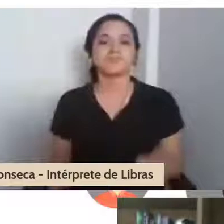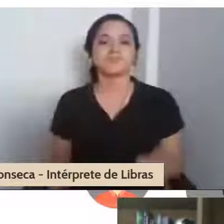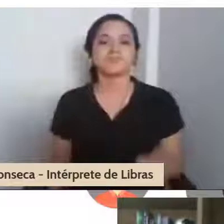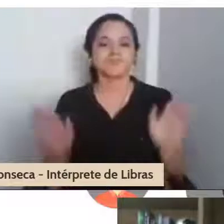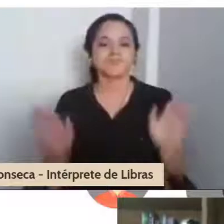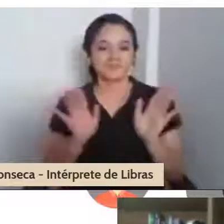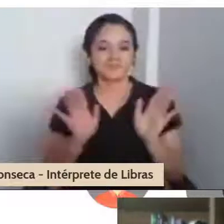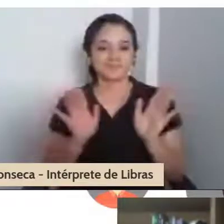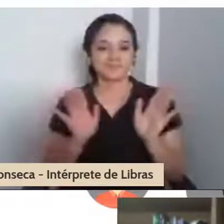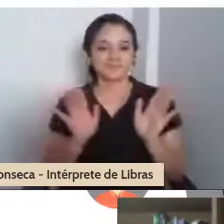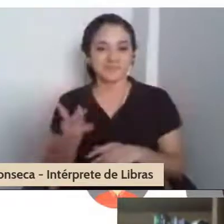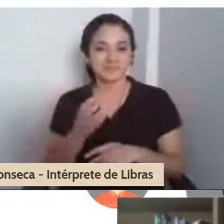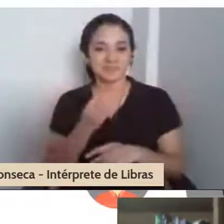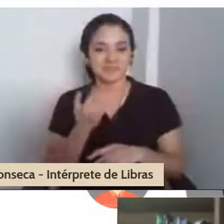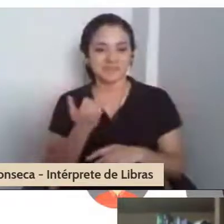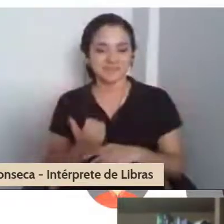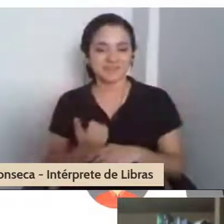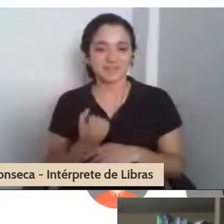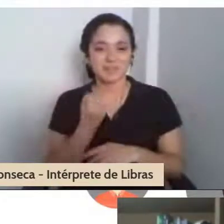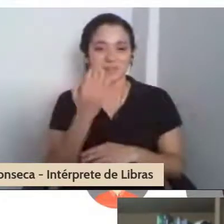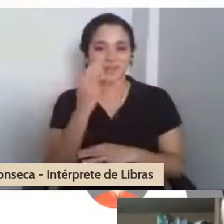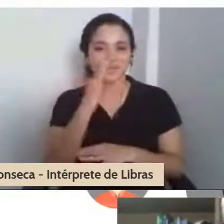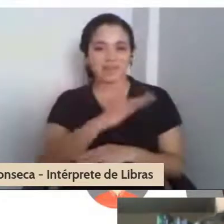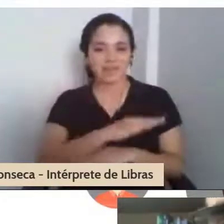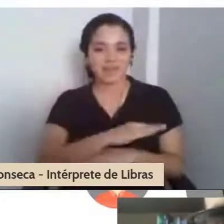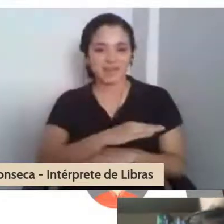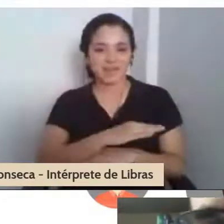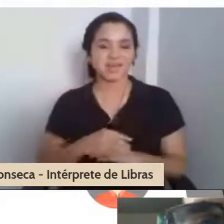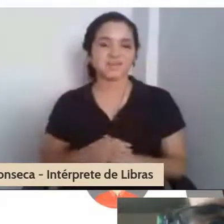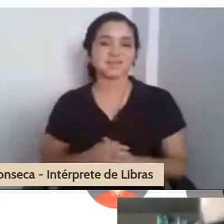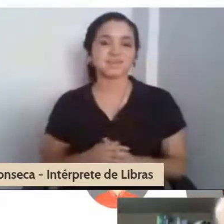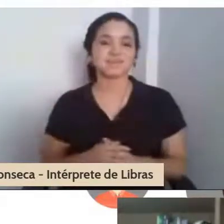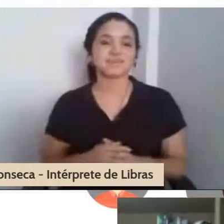Boa tarde, Seja bem-vindo ao nosso evento.